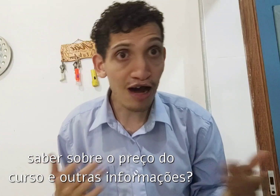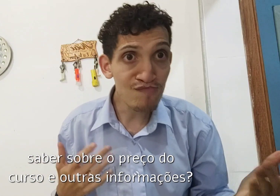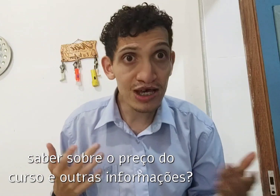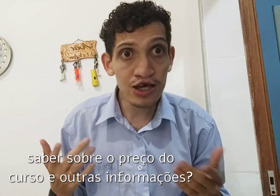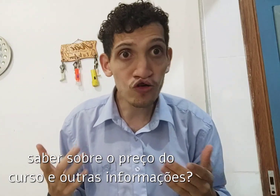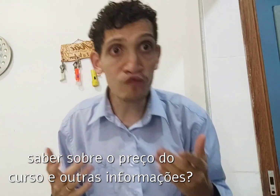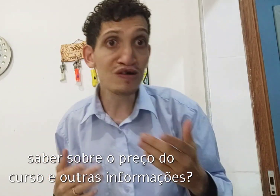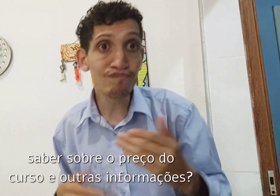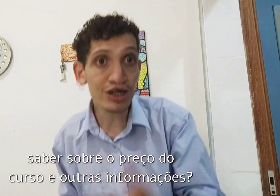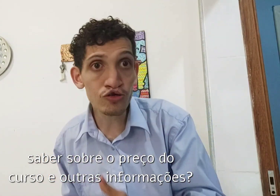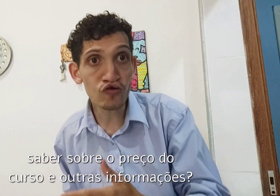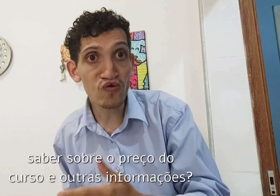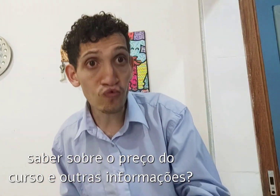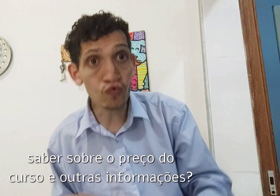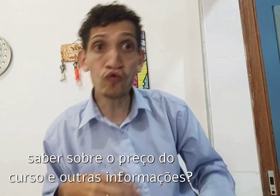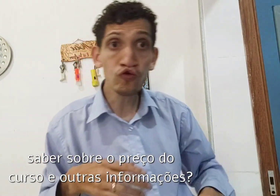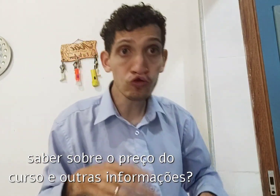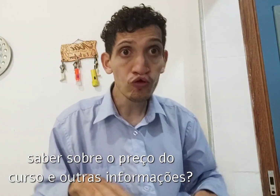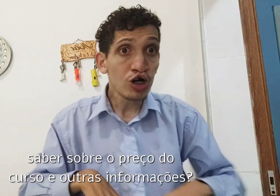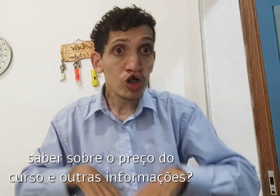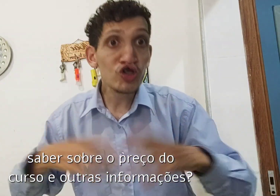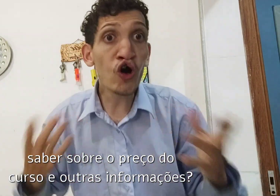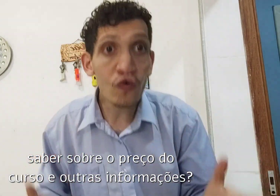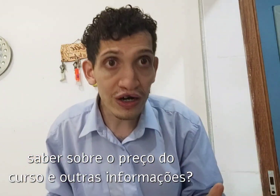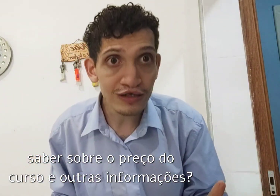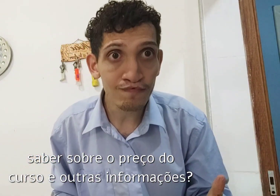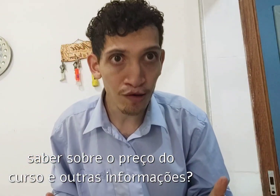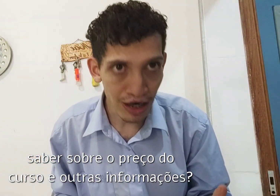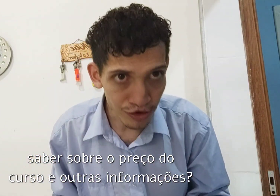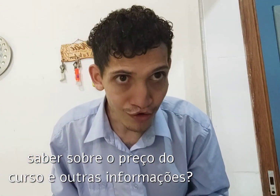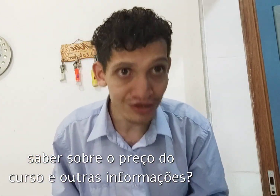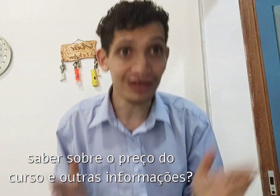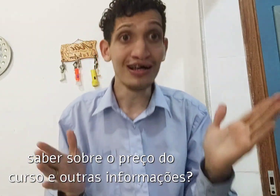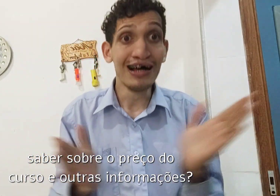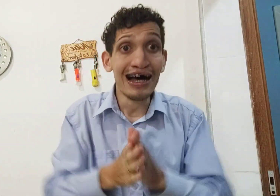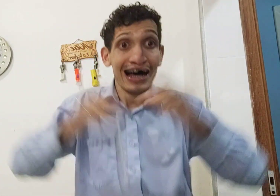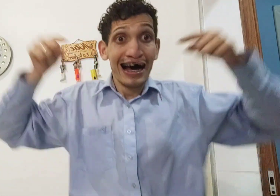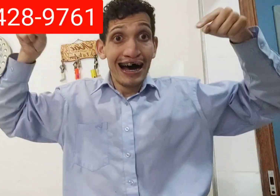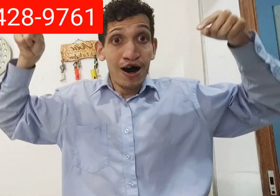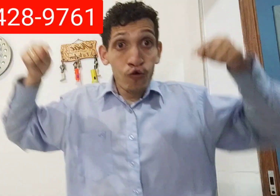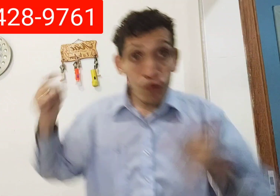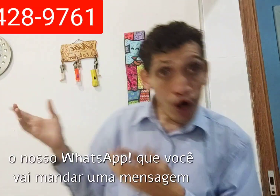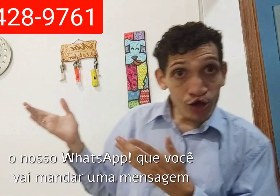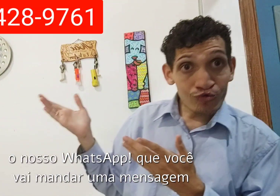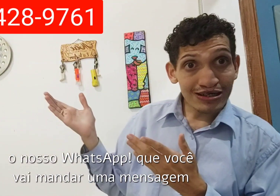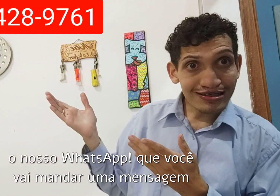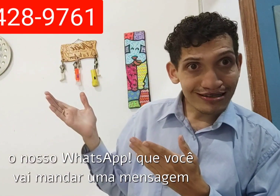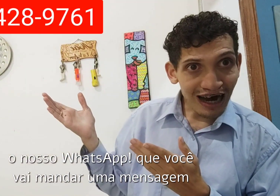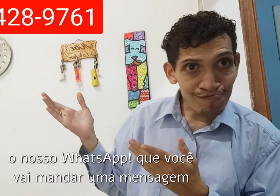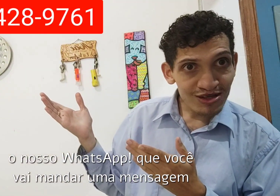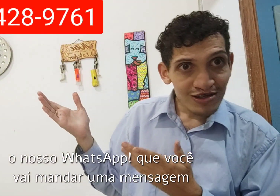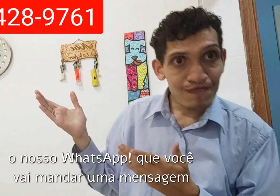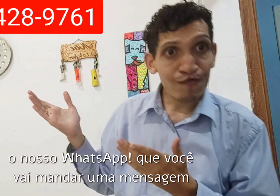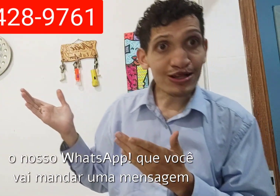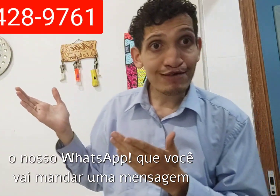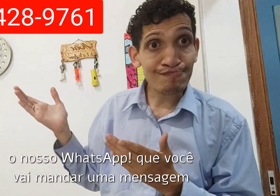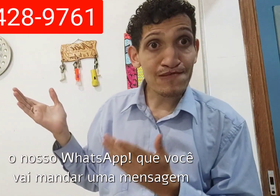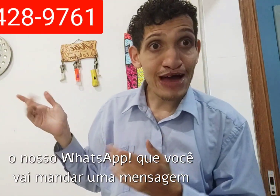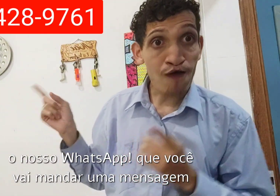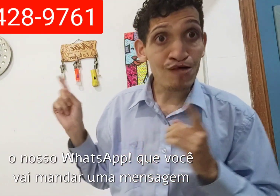saber sobre o preço do curso e outras informações? O nosso WhatsApp, então você vai mandar